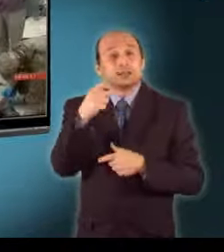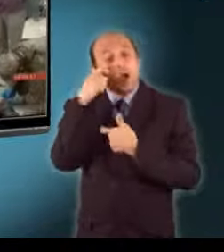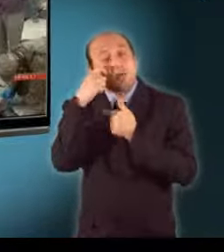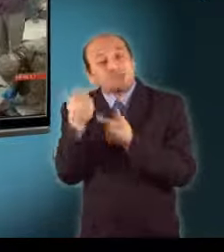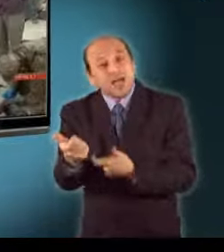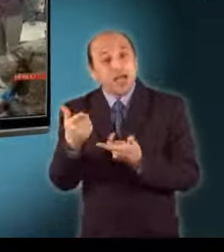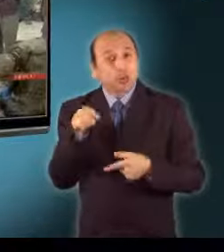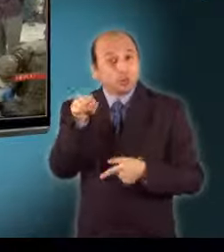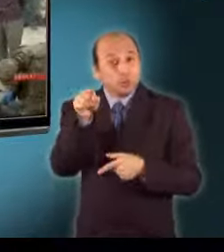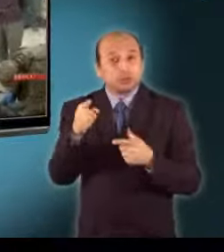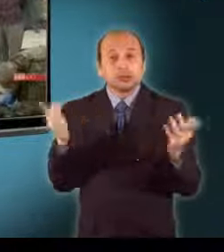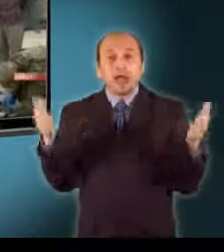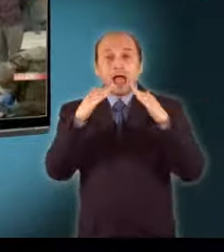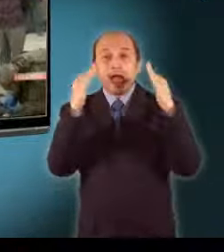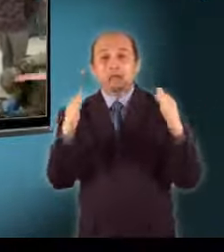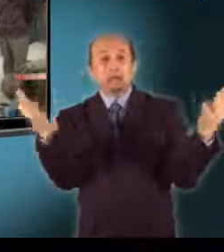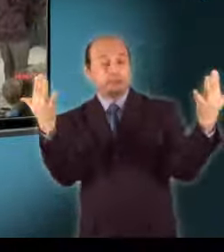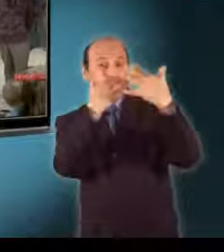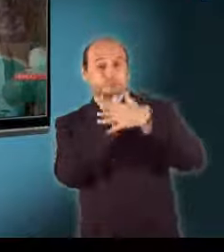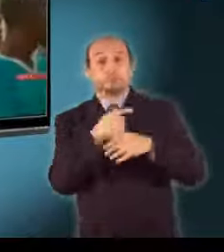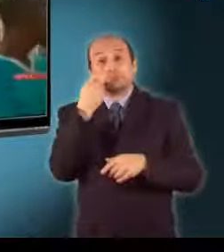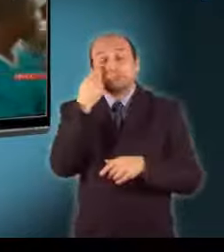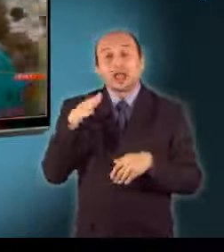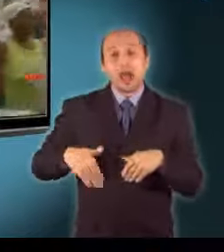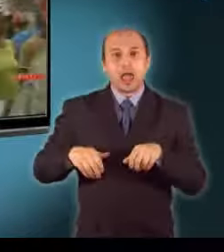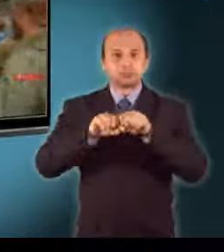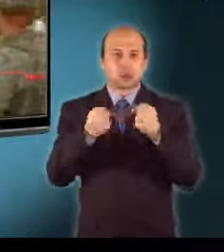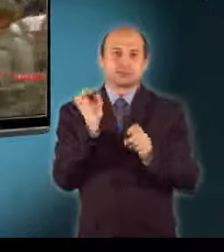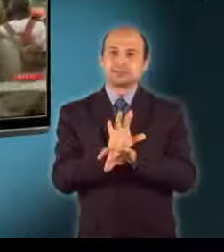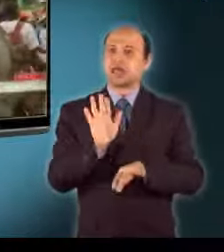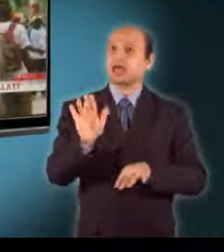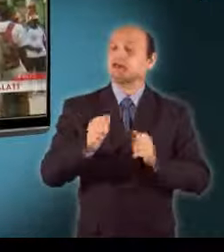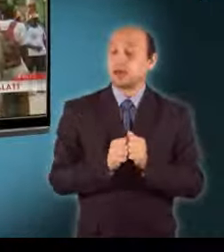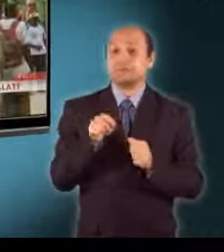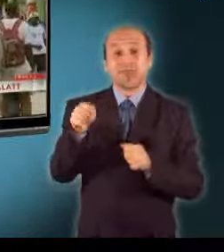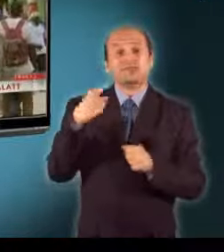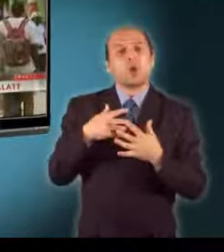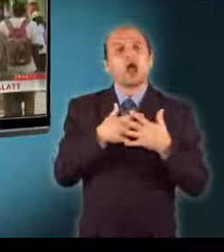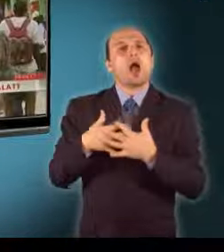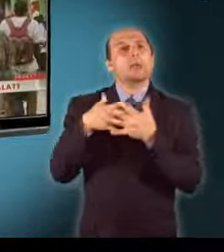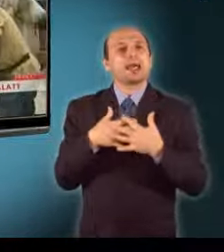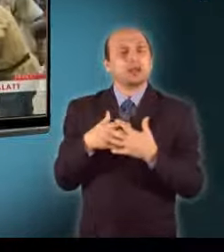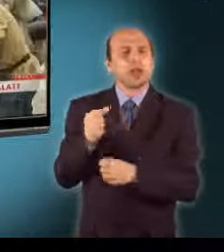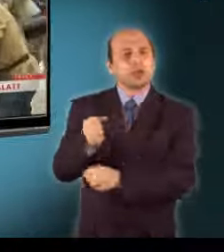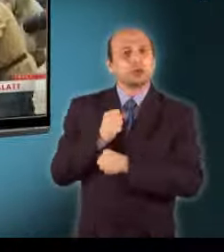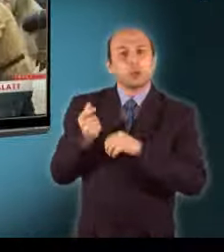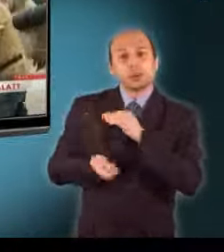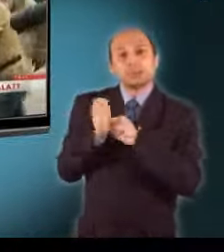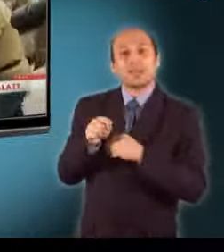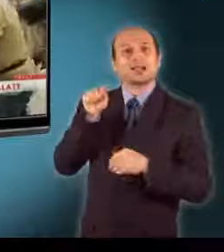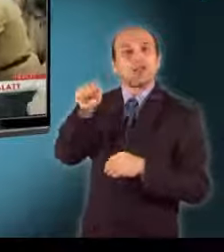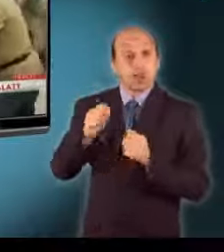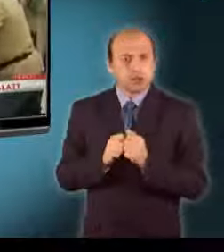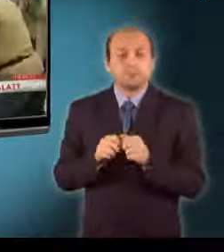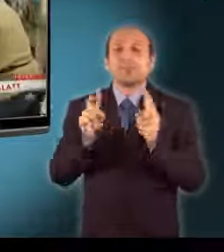ház alatt, és mindössze egy láttörést szenvedett. Amerikai katonák találtak rá. Állítólag nem is a két héttel ezelőtti